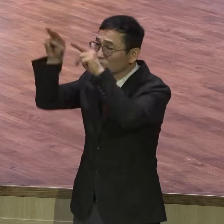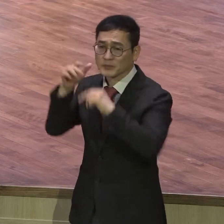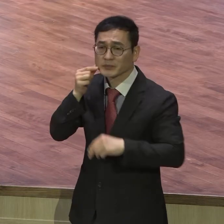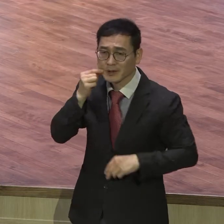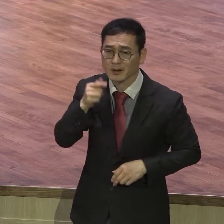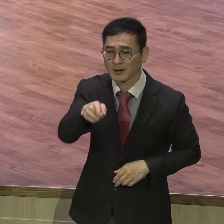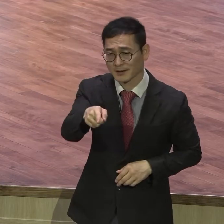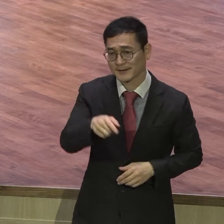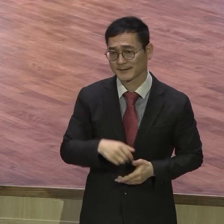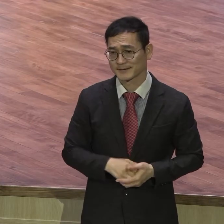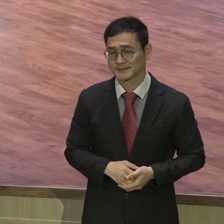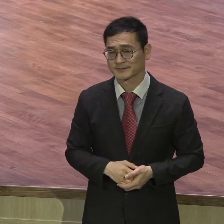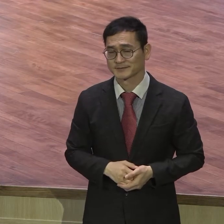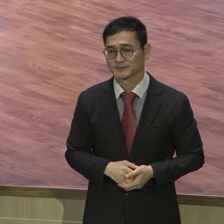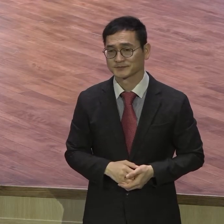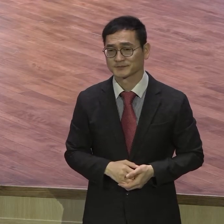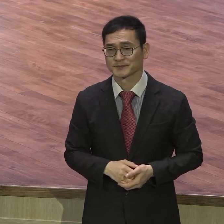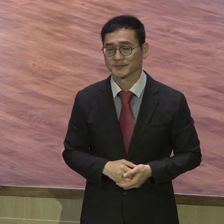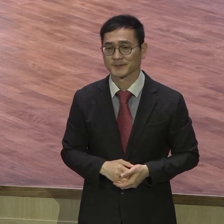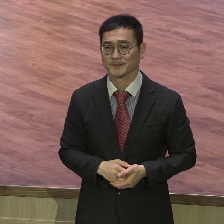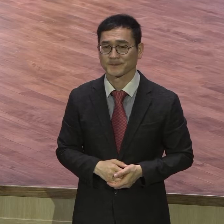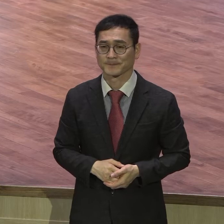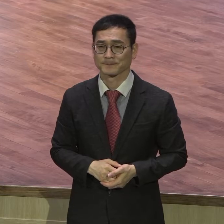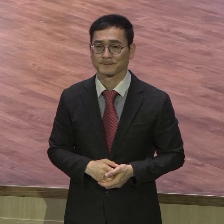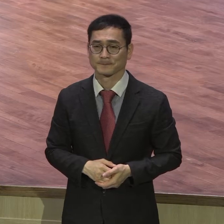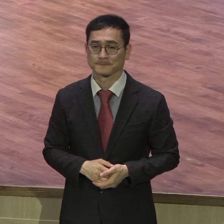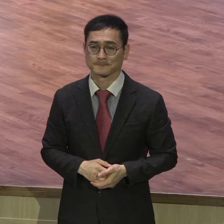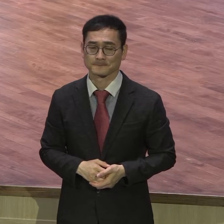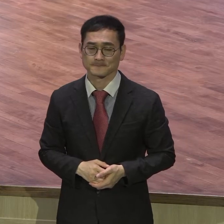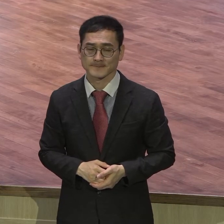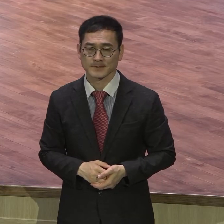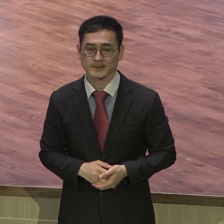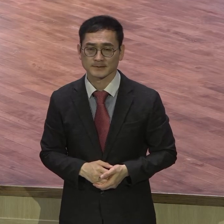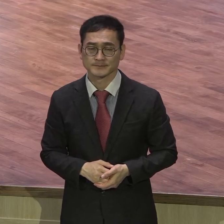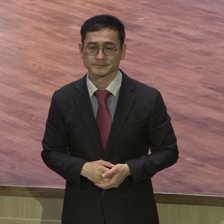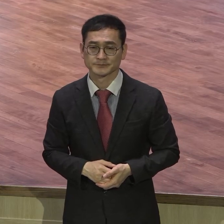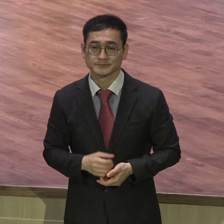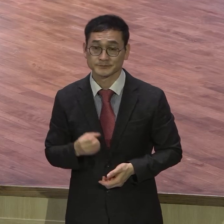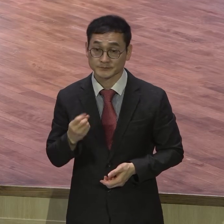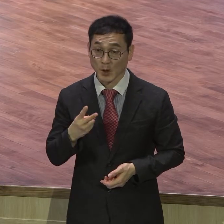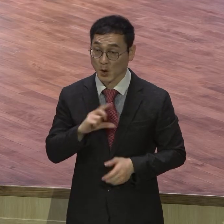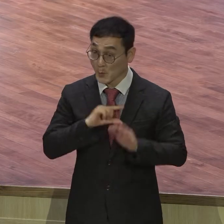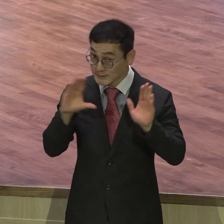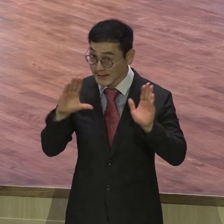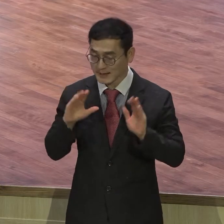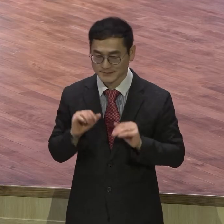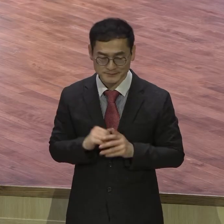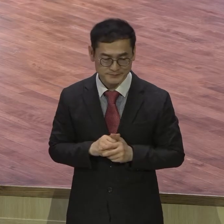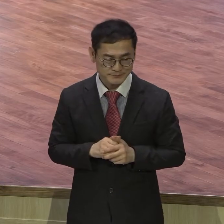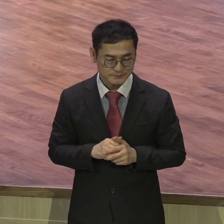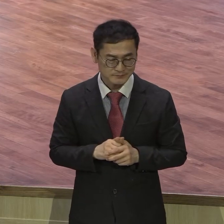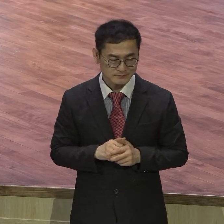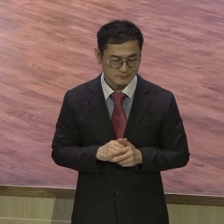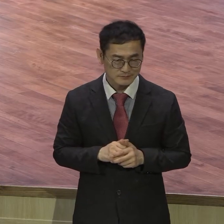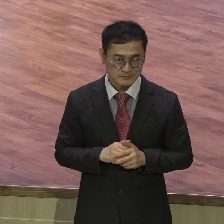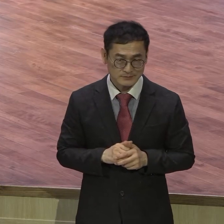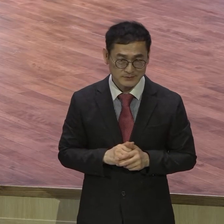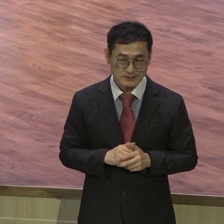마지막으로 모션은요 하나님을 아주 재미있게 표현하고 있습니다 사람이 자기의 아들을 아는 것 같이